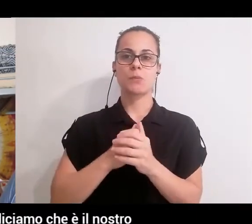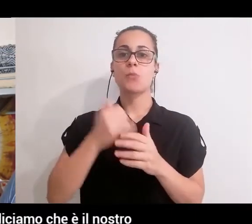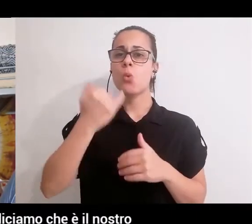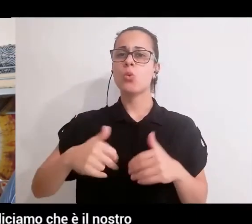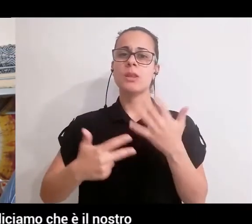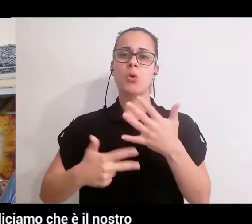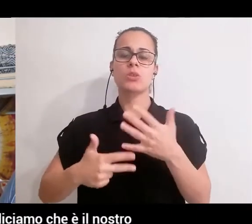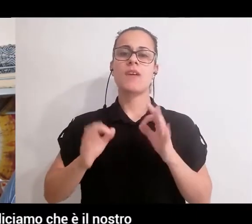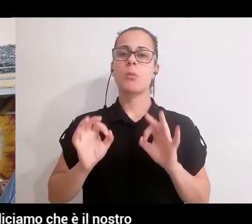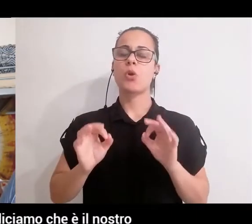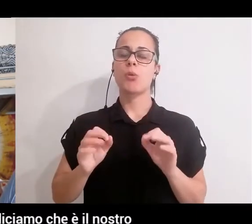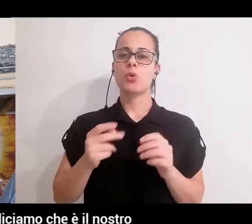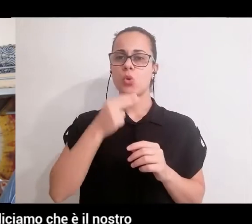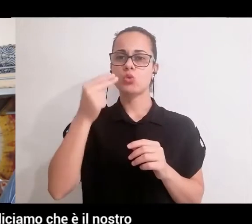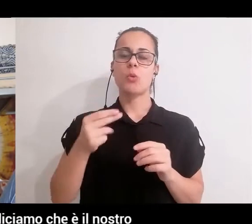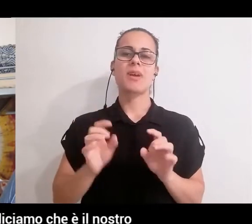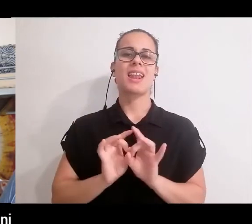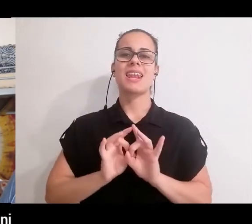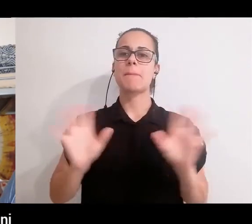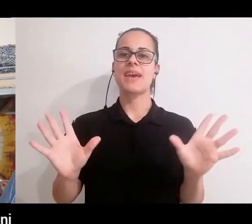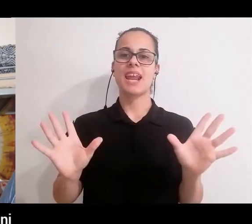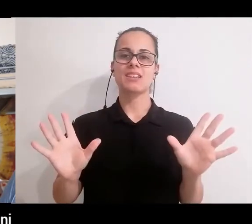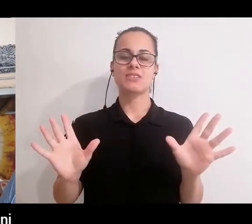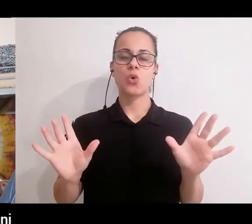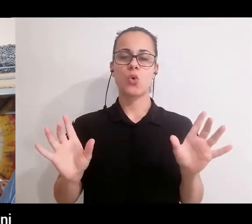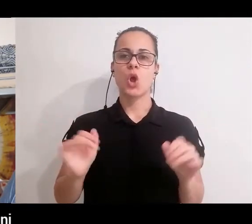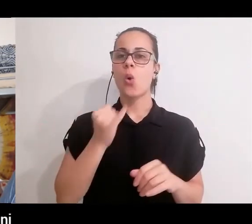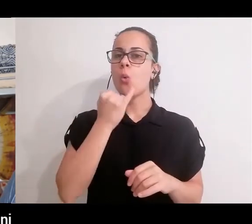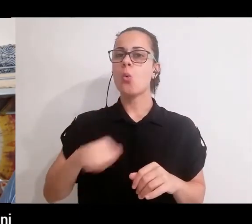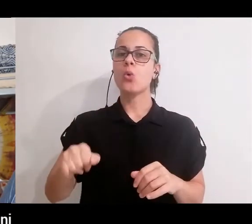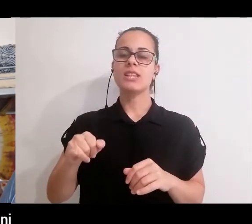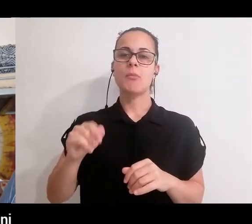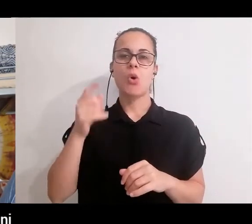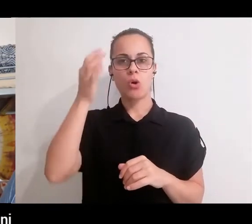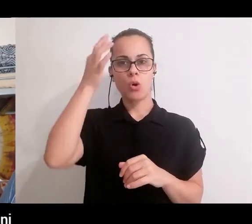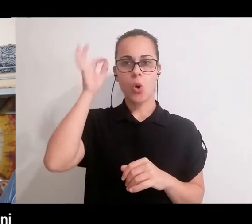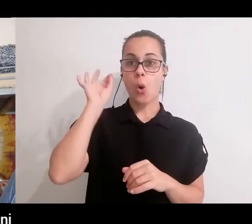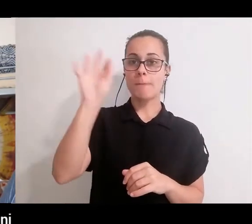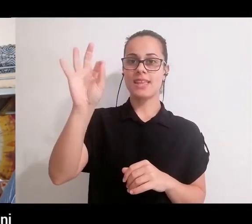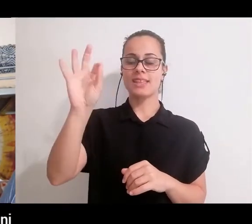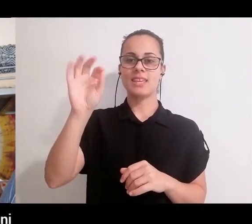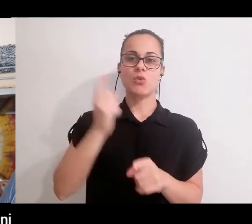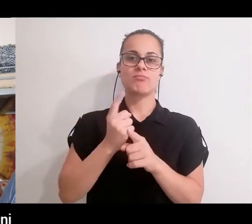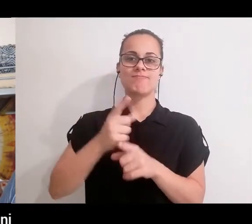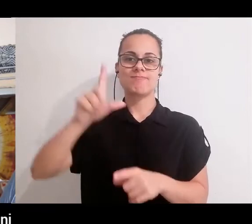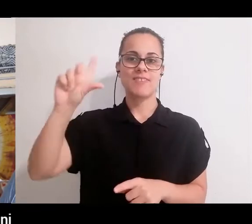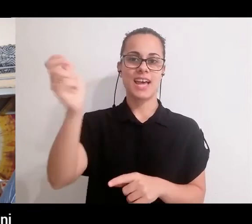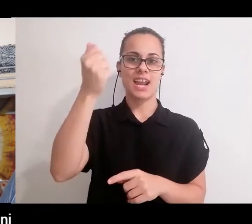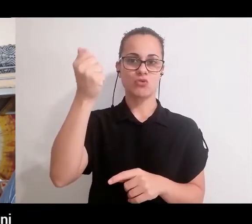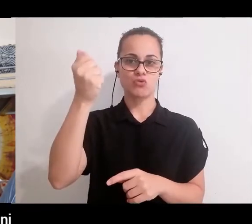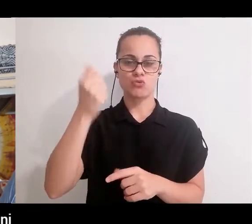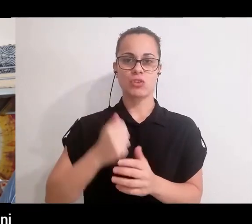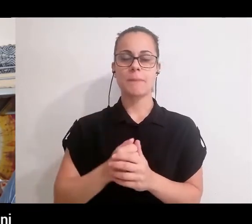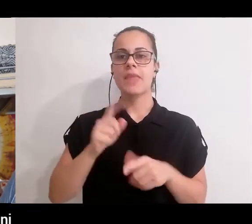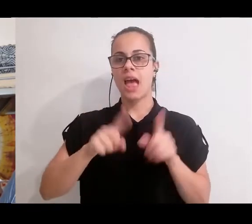processo di liberazione, quindi diciamo che il nostro ultimo obiettivo finale, è l'obiettivo che